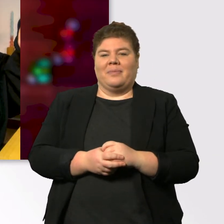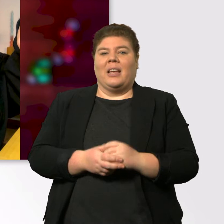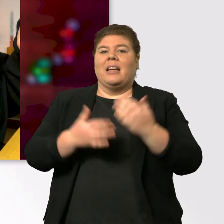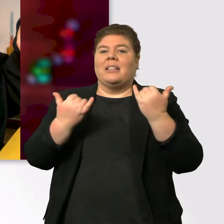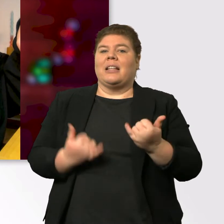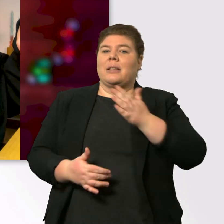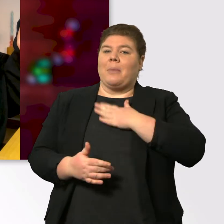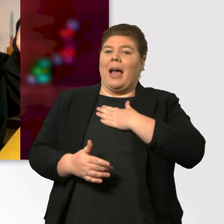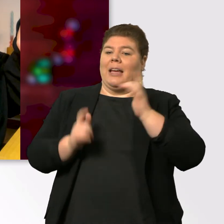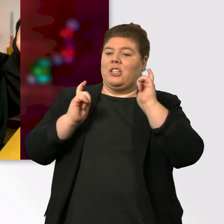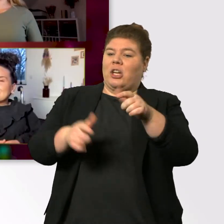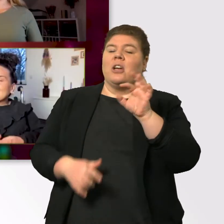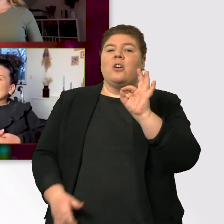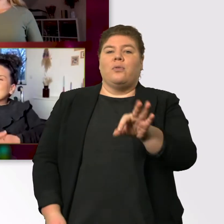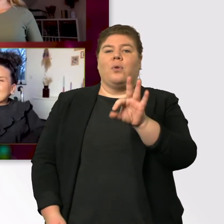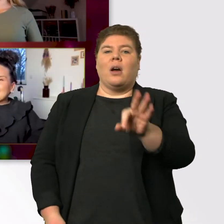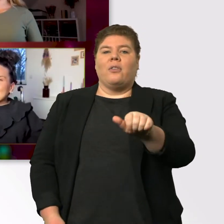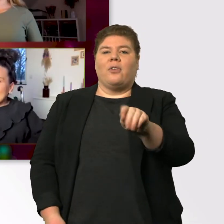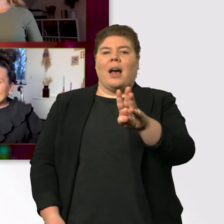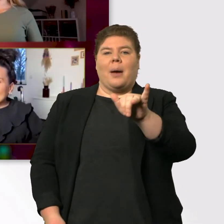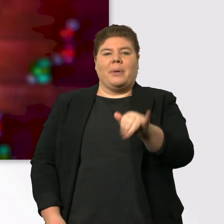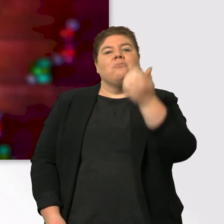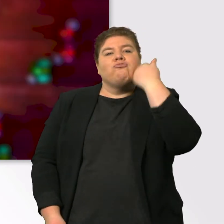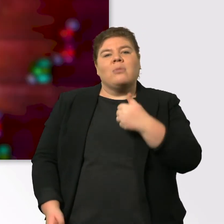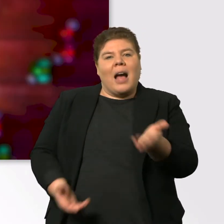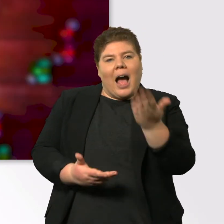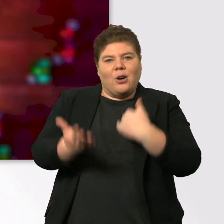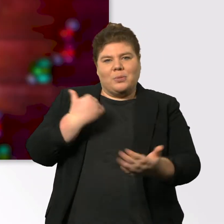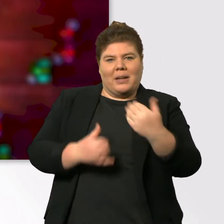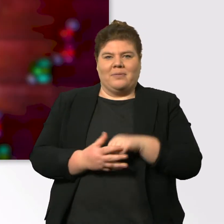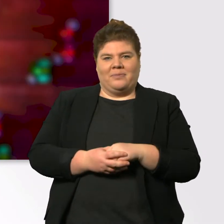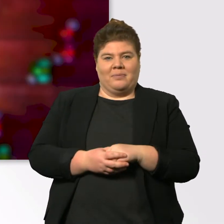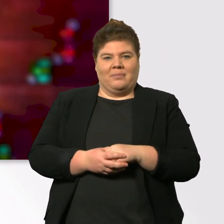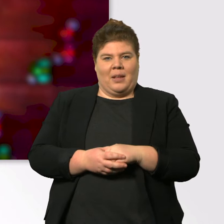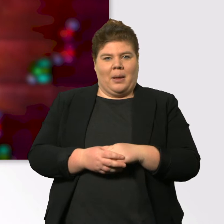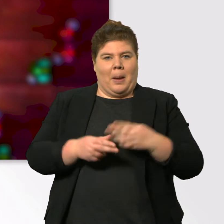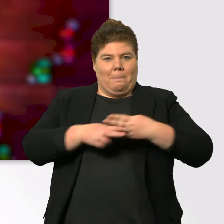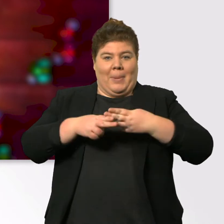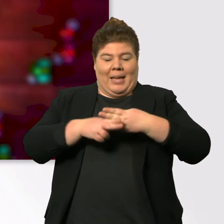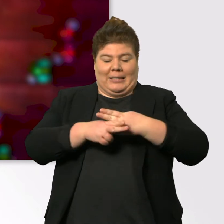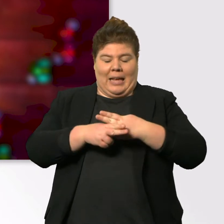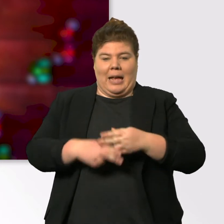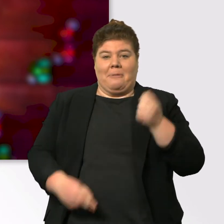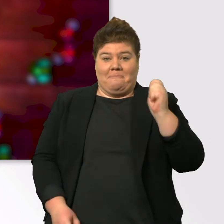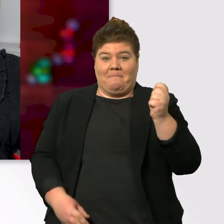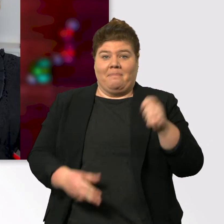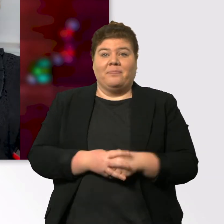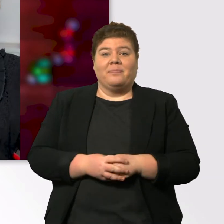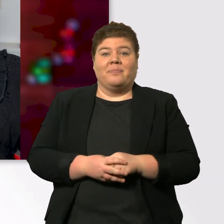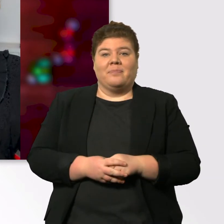Geschenk an Fabi. Fabi, dann pack doch mal aus. Ich hab ja ein Messer. Und dann mach ich mal aus. Was könnte denn da